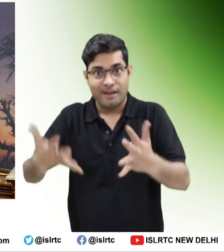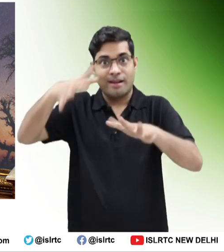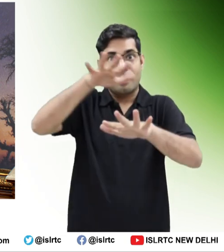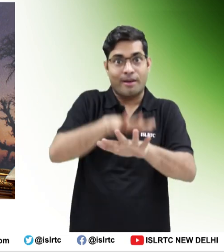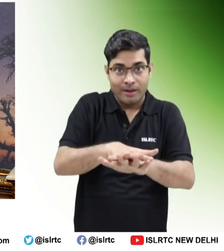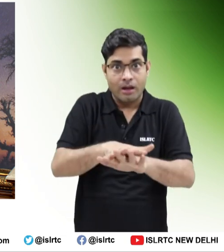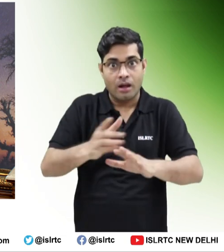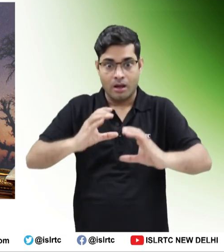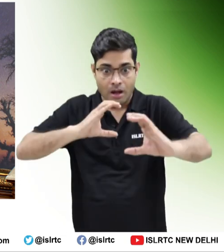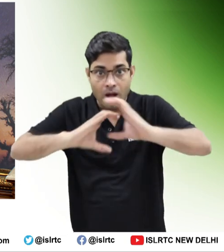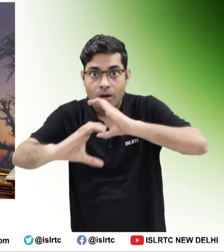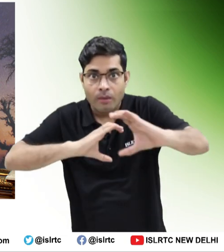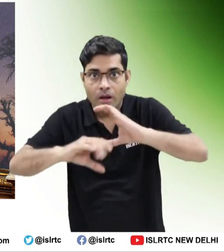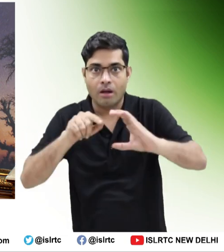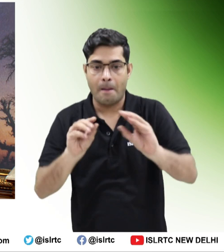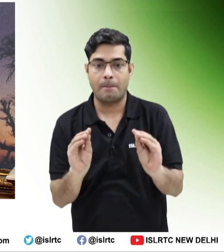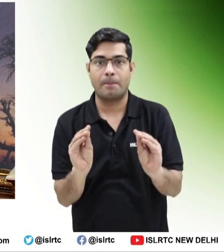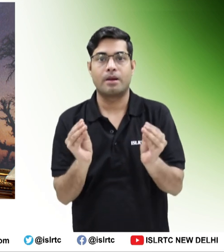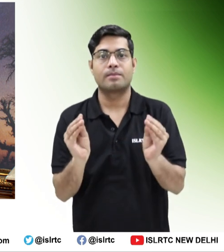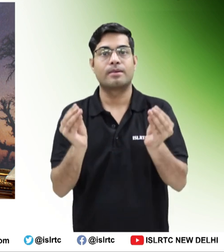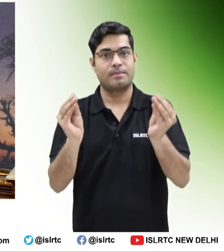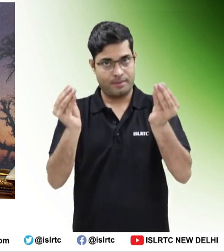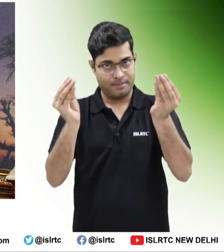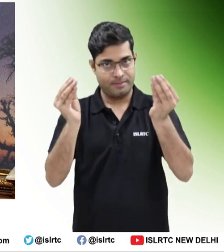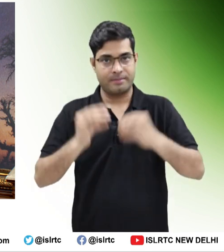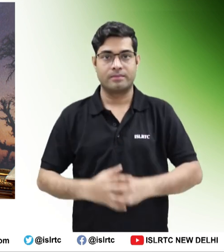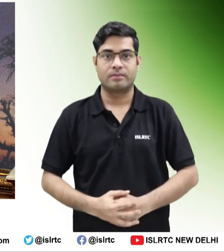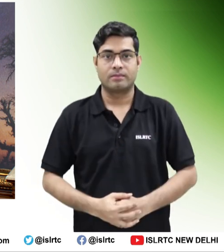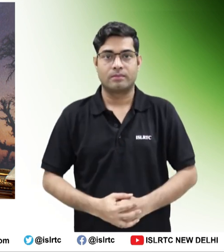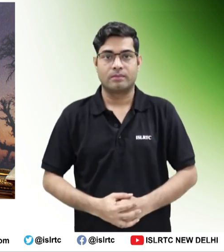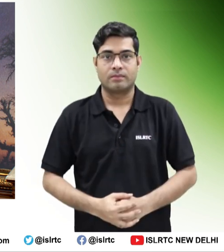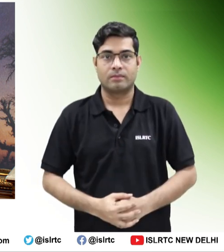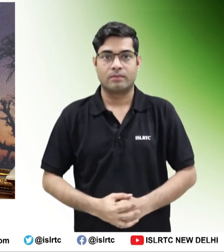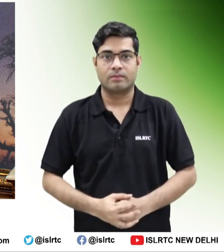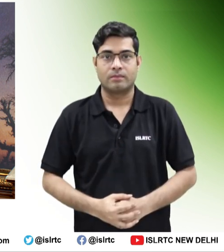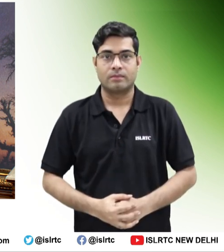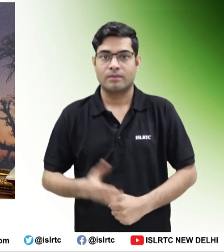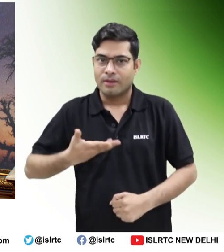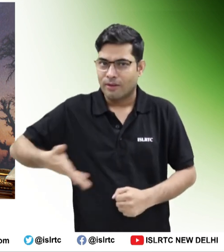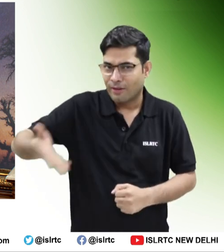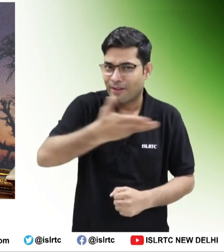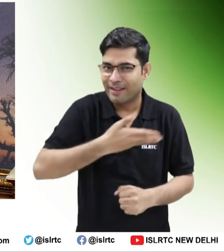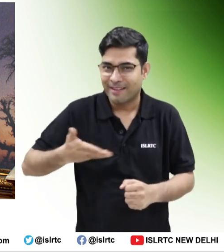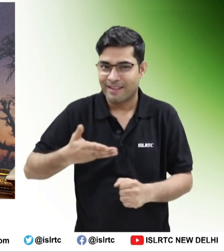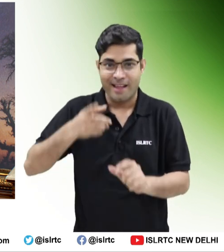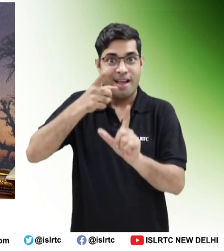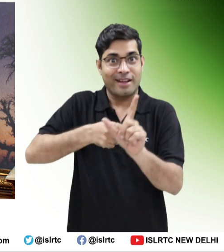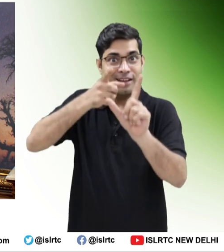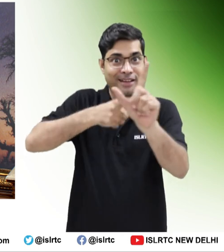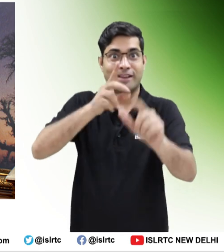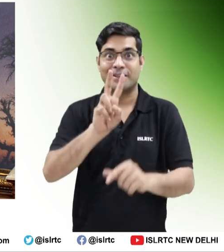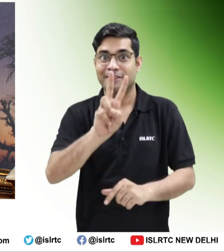एक समावेशी समवादत समाज बनाने में सक्षम बनाएगा हम हरवर्ष